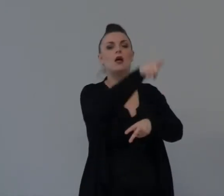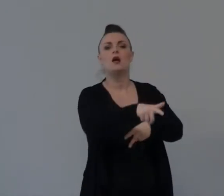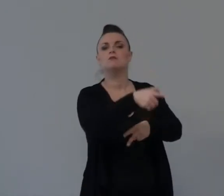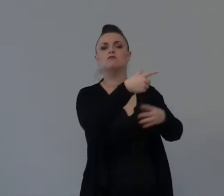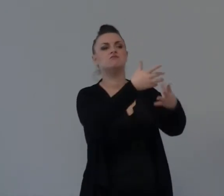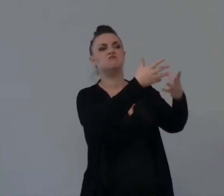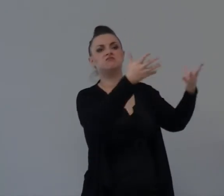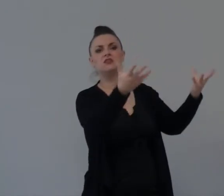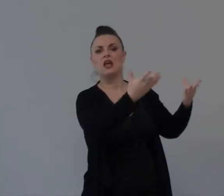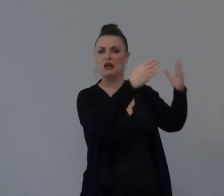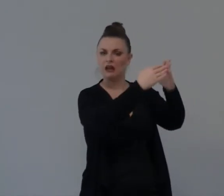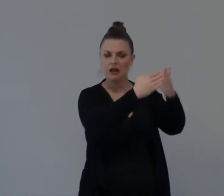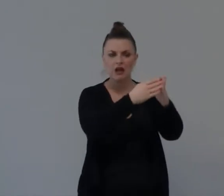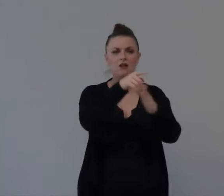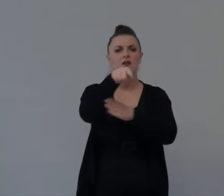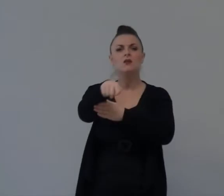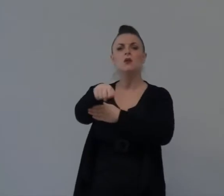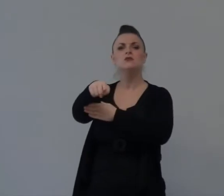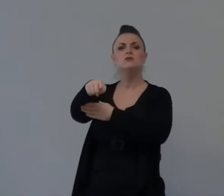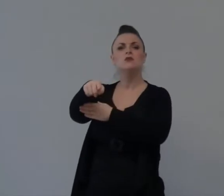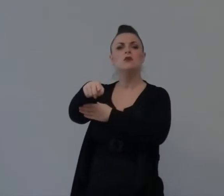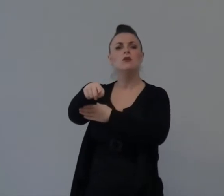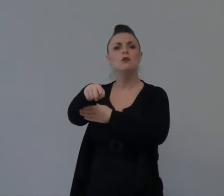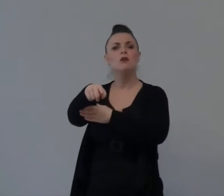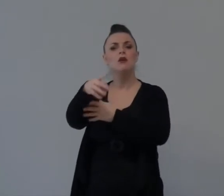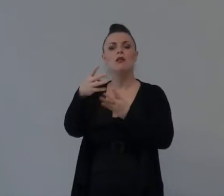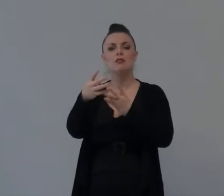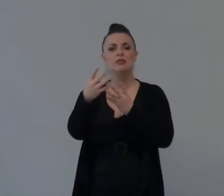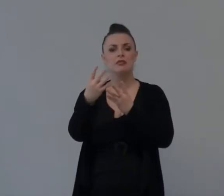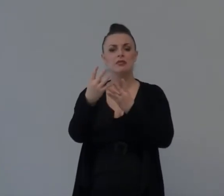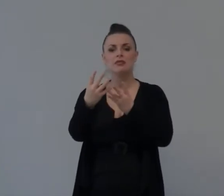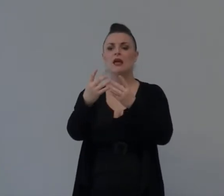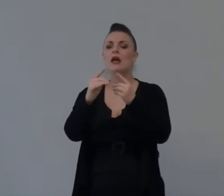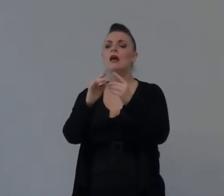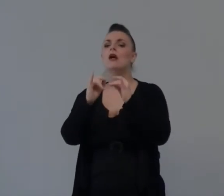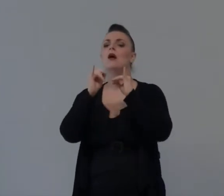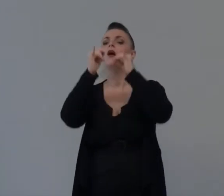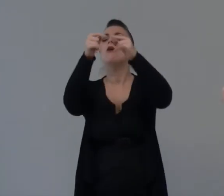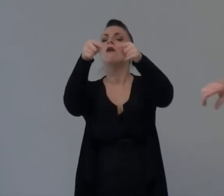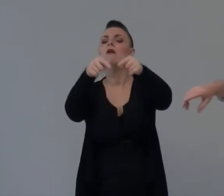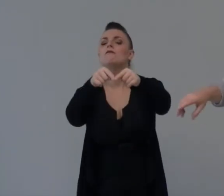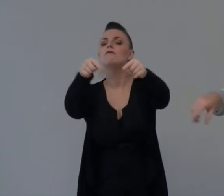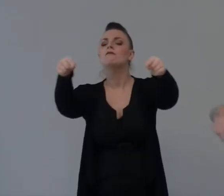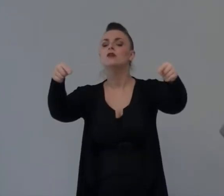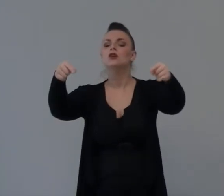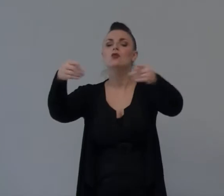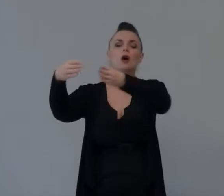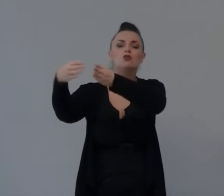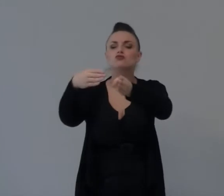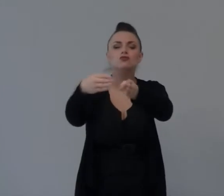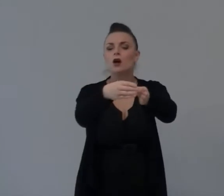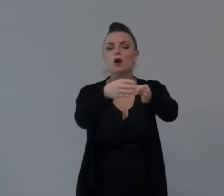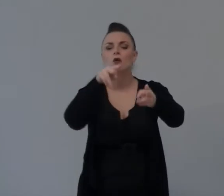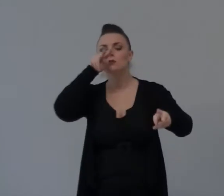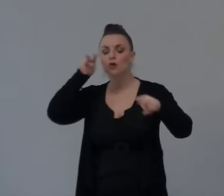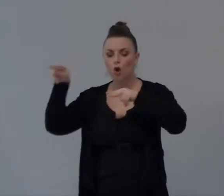Questa è la casa Questa è la terra Che arriva fino alla Ruggio All'uscetto Si girava Tutto quanto E se